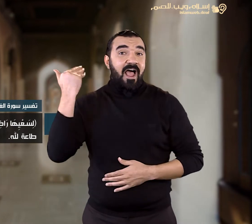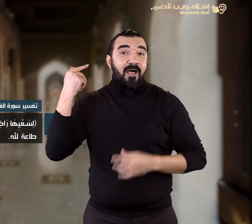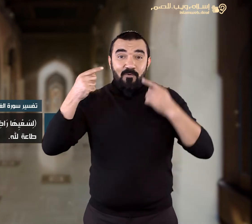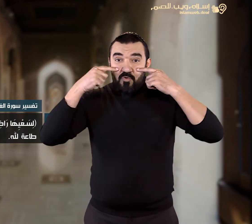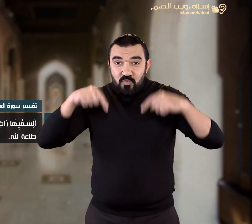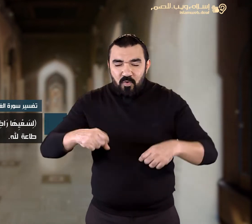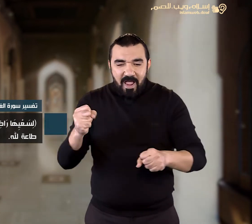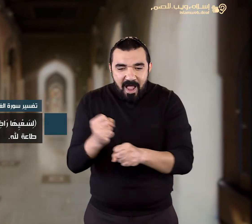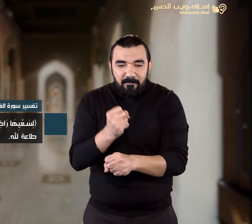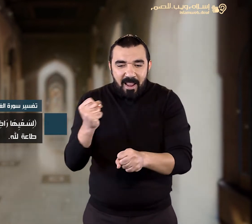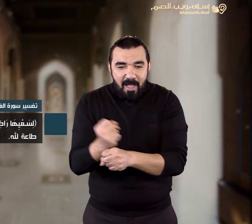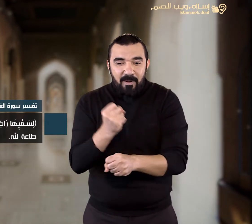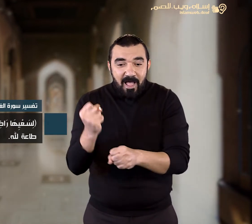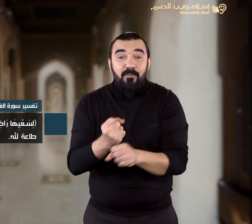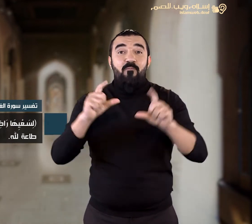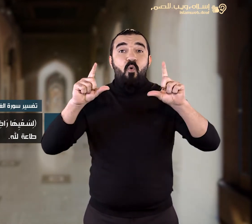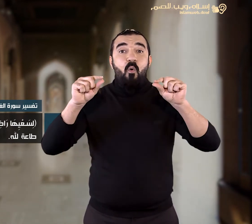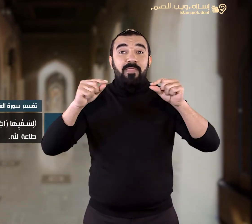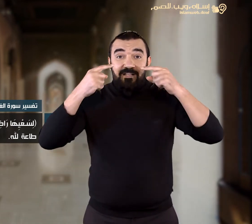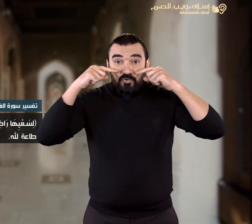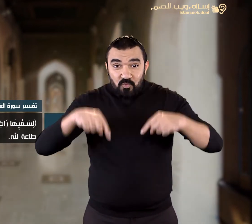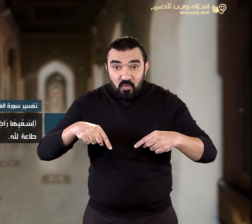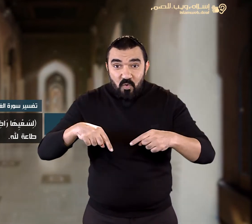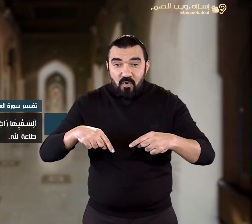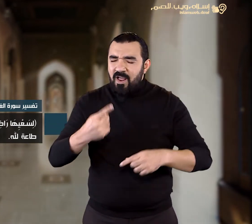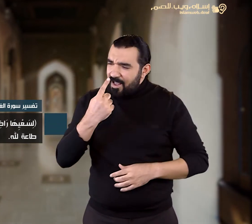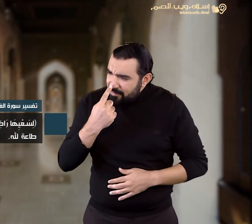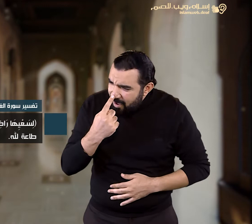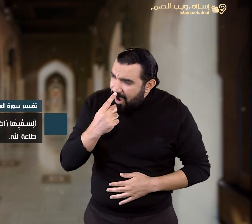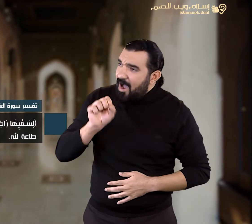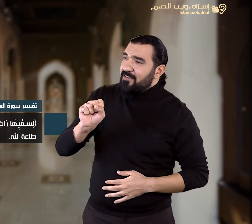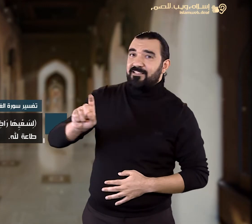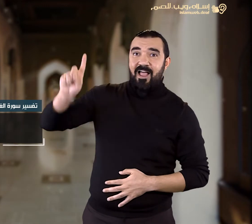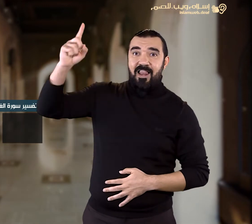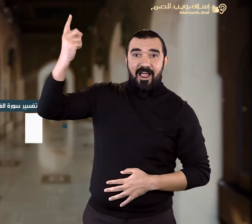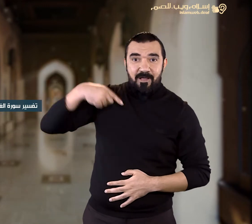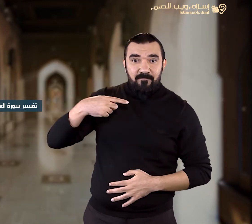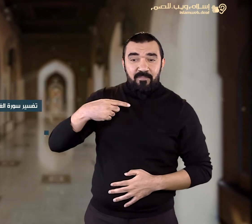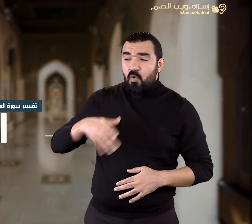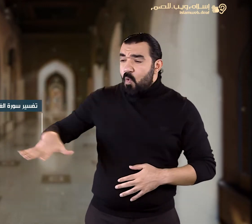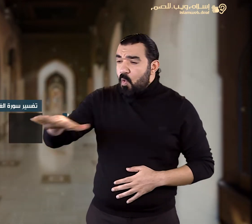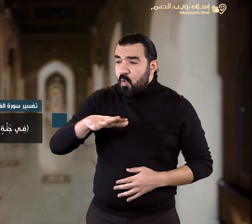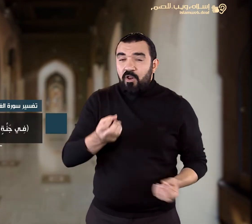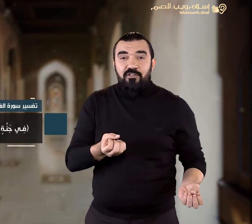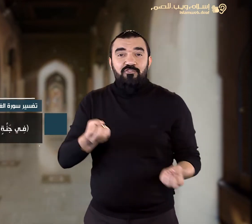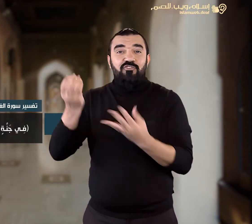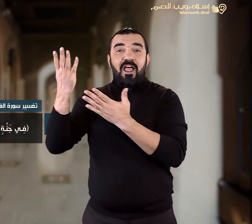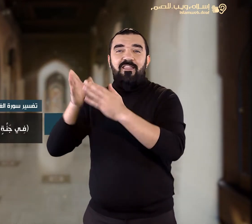راضية بعملها الذي عملته في الدنيا طاعة لله في جنة عالية